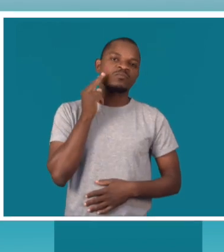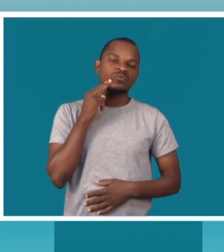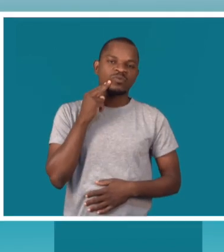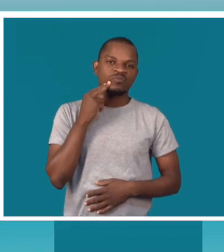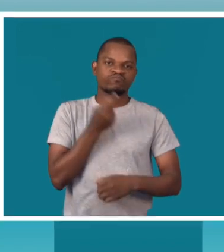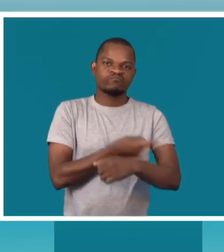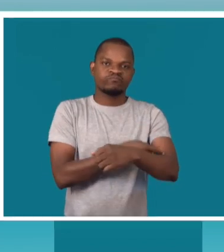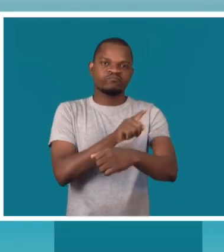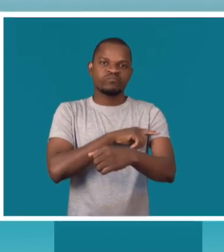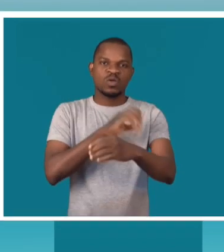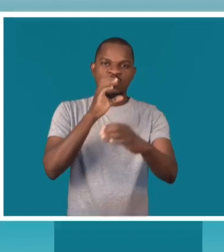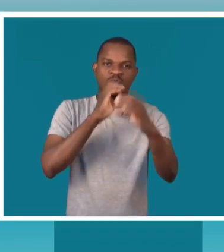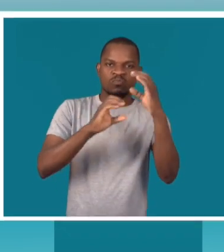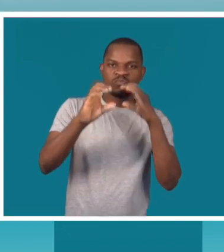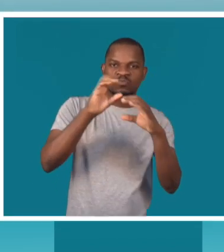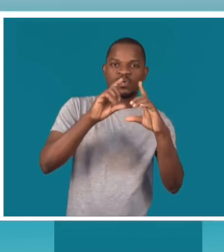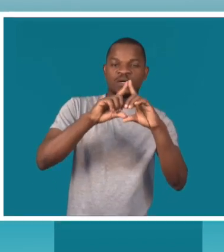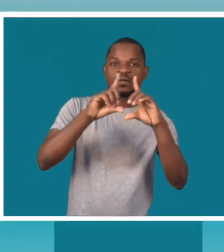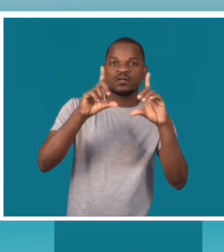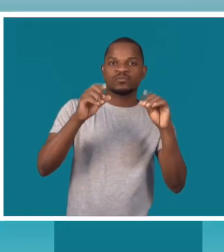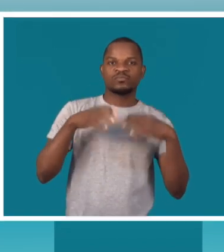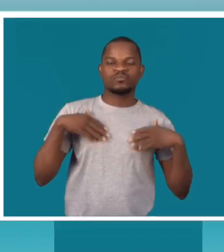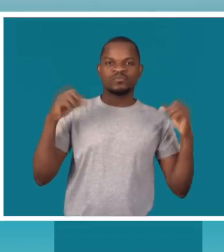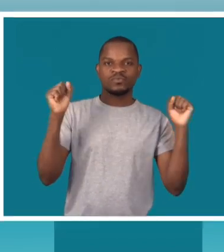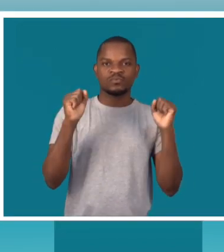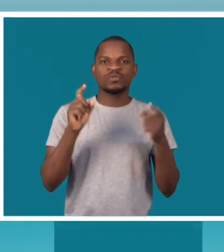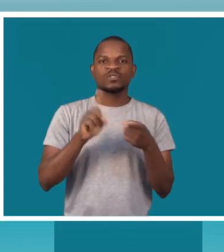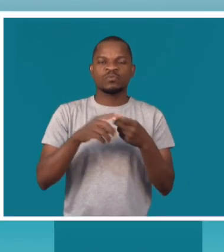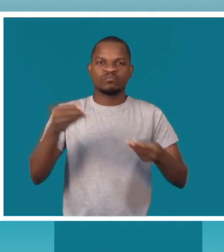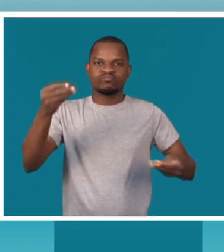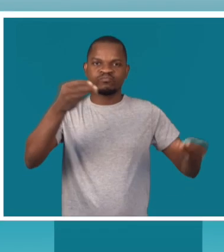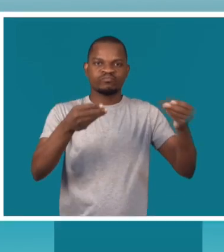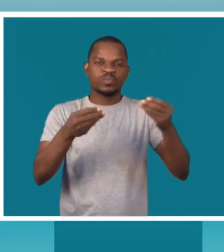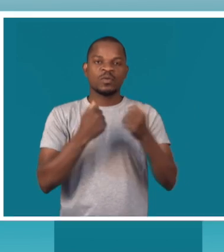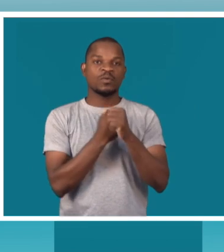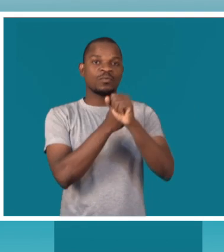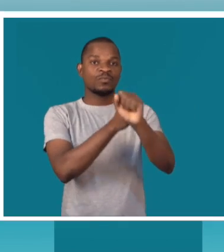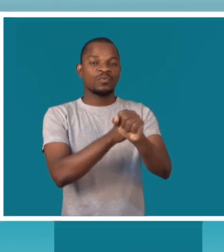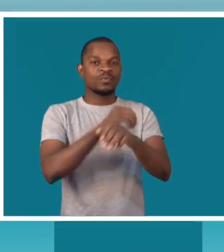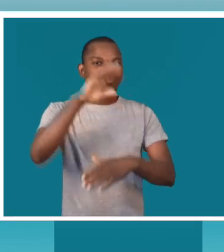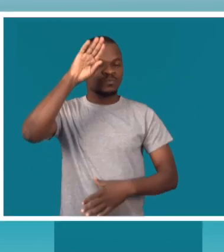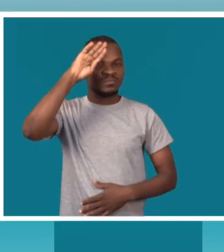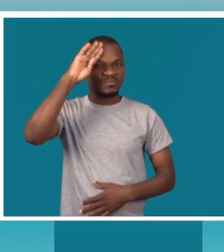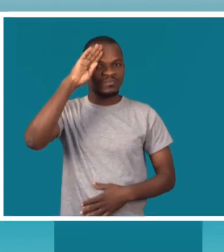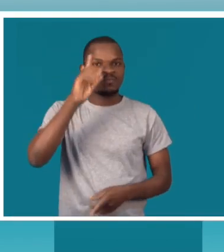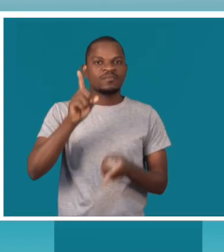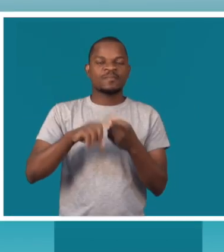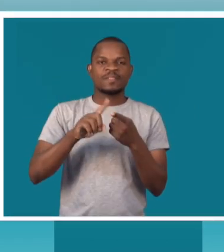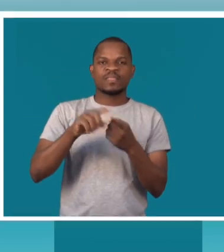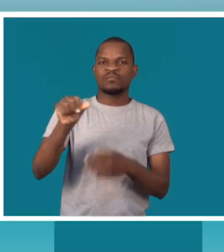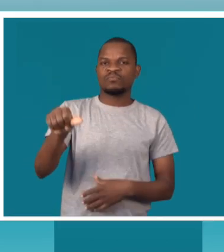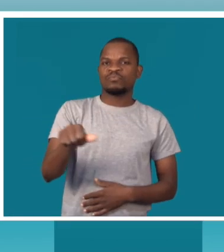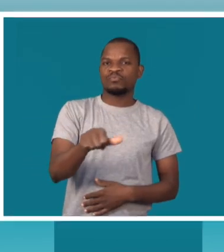comunicação para a saúde e contribuir para a prevenção de doenças e melhoria de qualidade